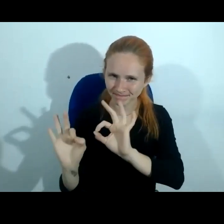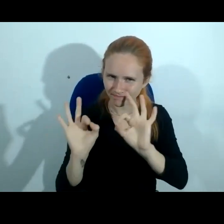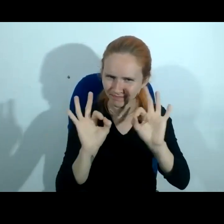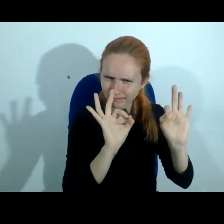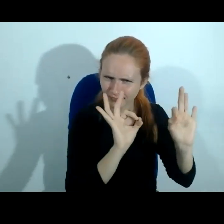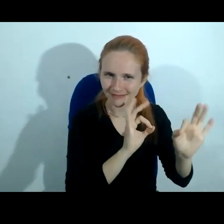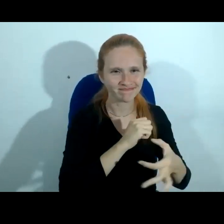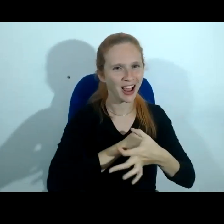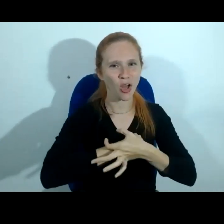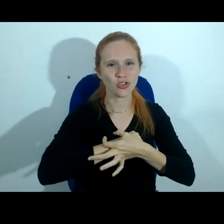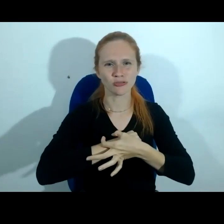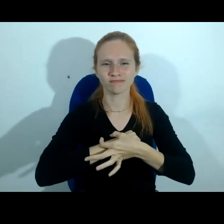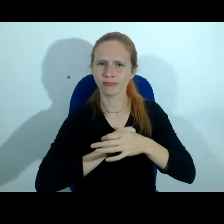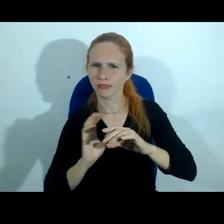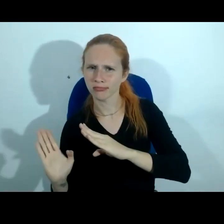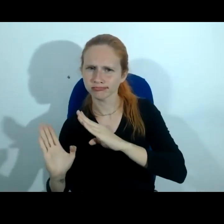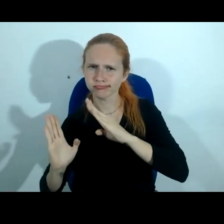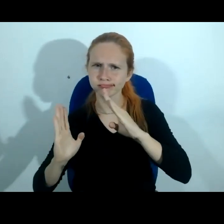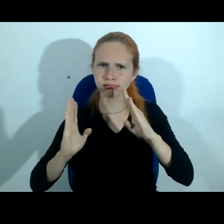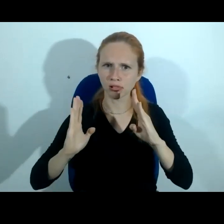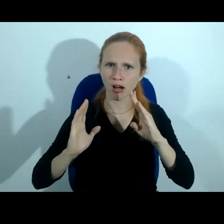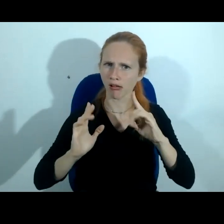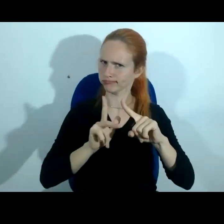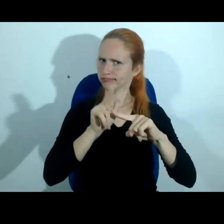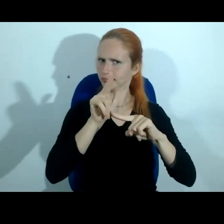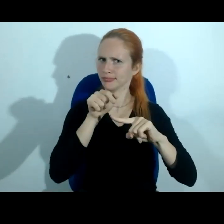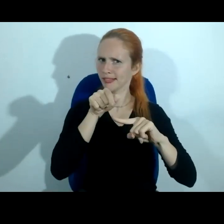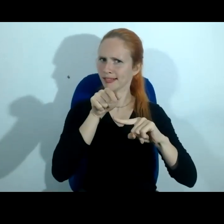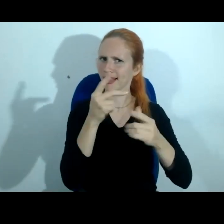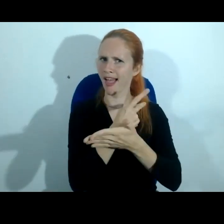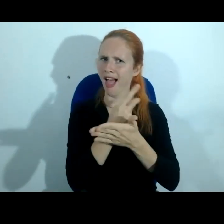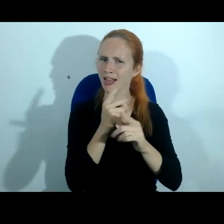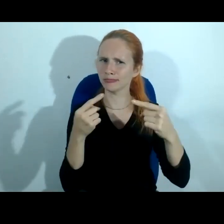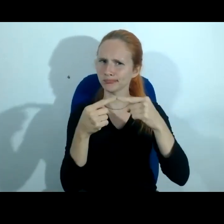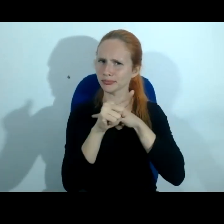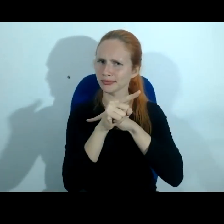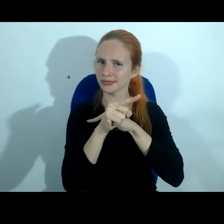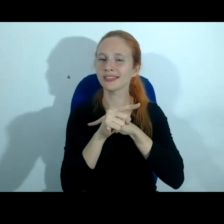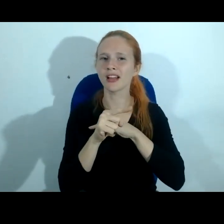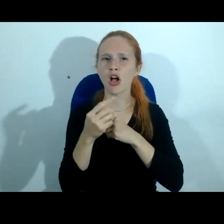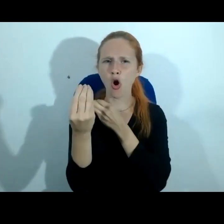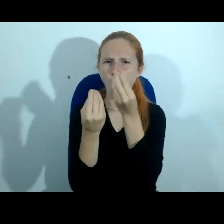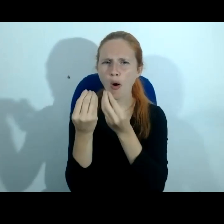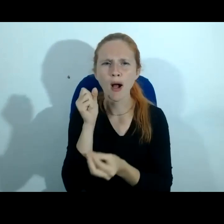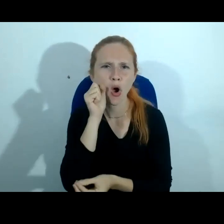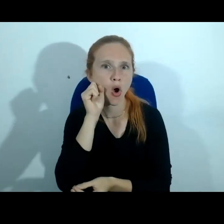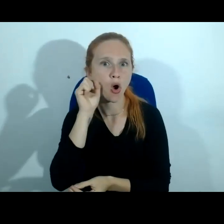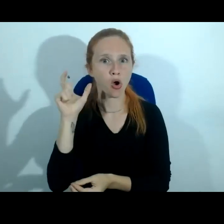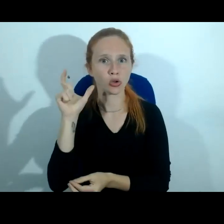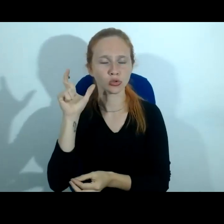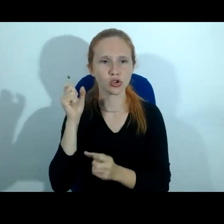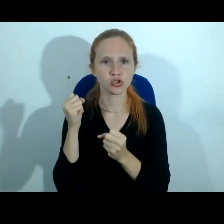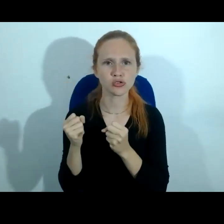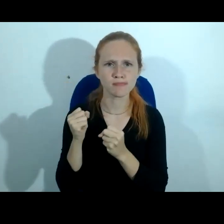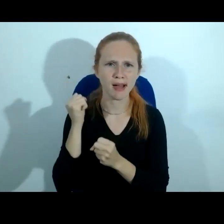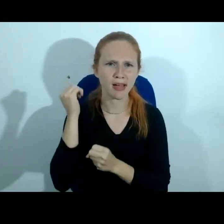provou que era impossível ele ter acordado no meio da madrugada com um incêndio dentro da